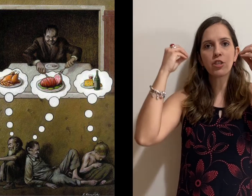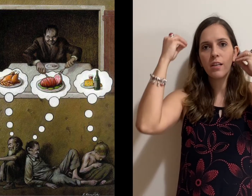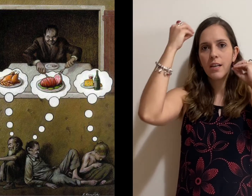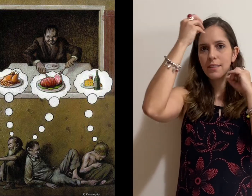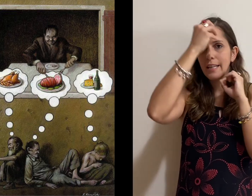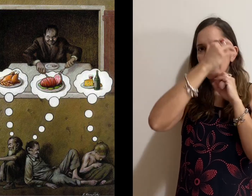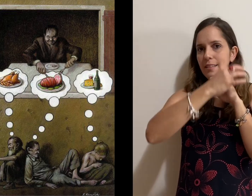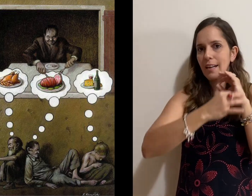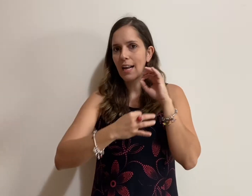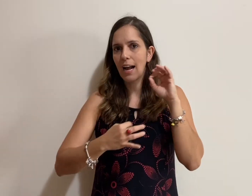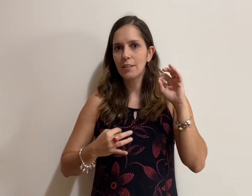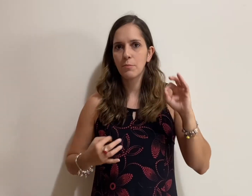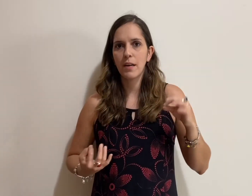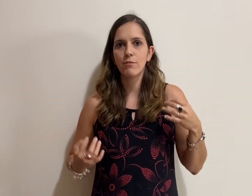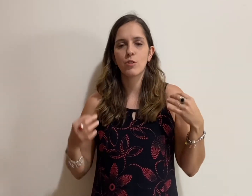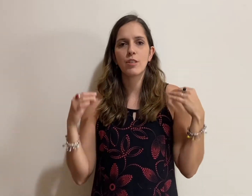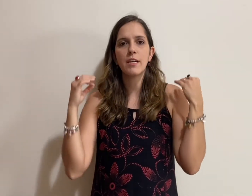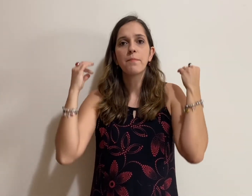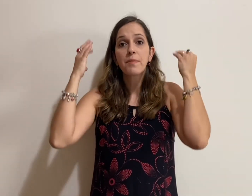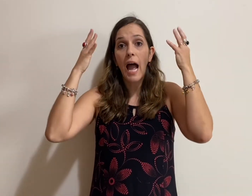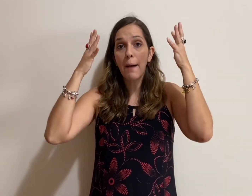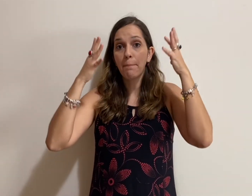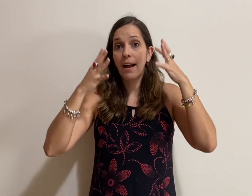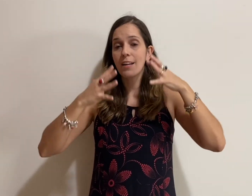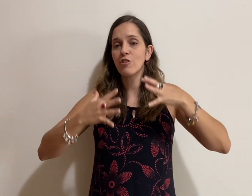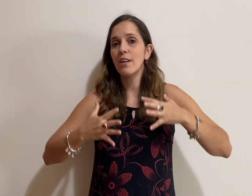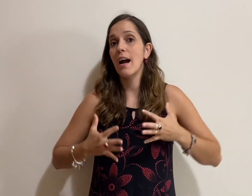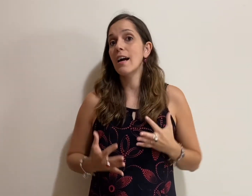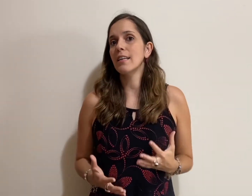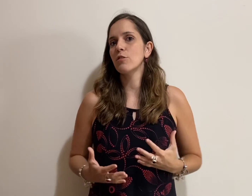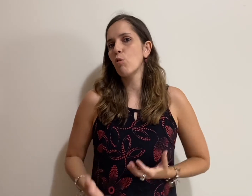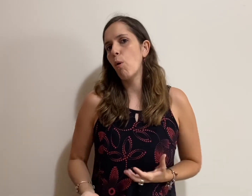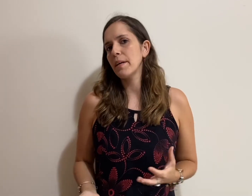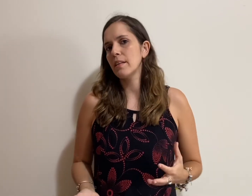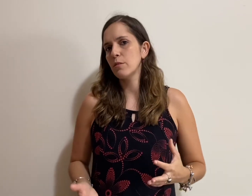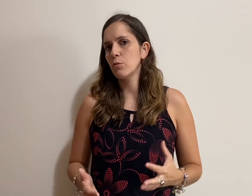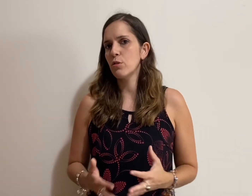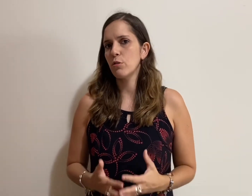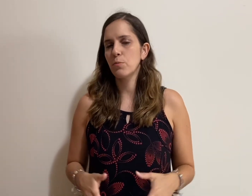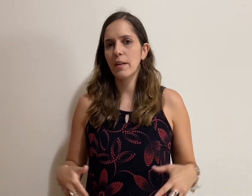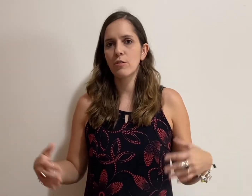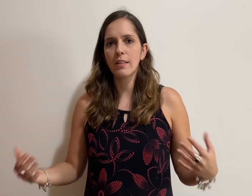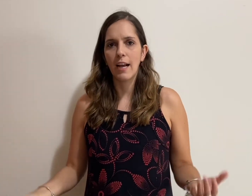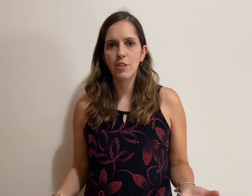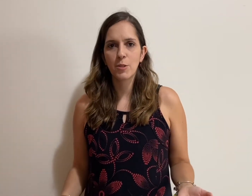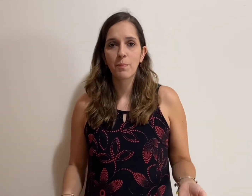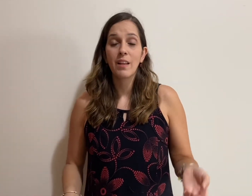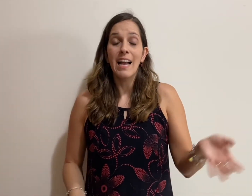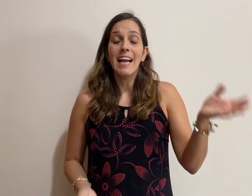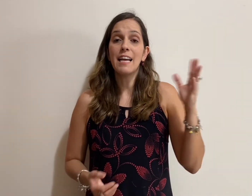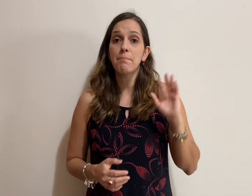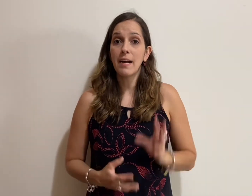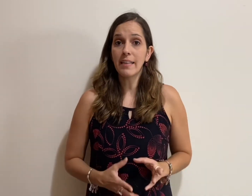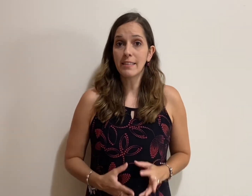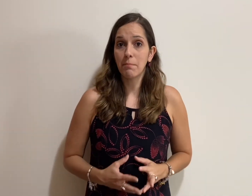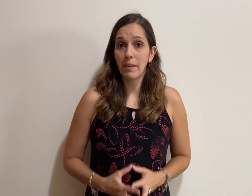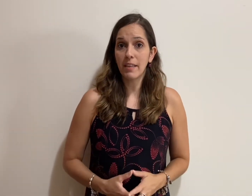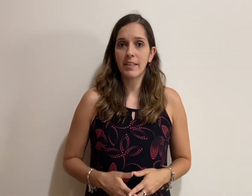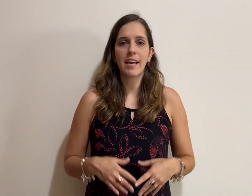detalhado para você a parte anatômica dos seus personagens. Reparem também que é